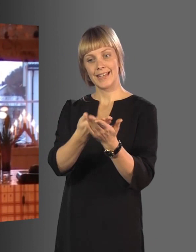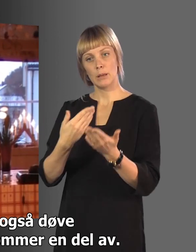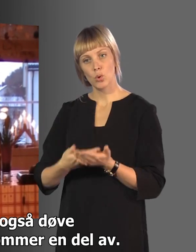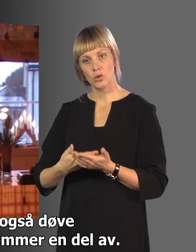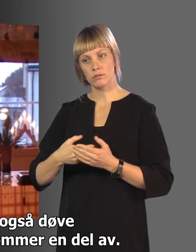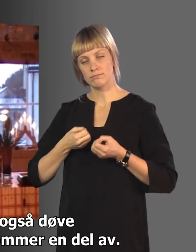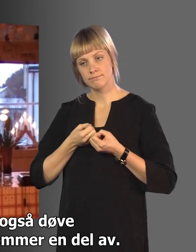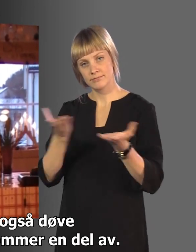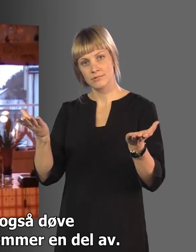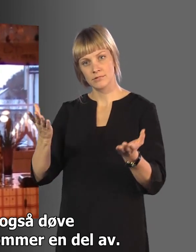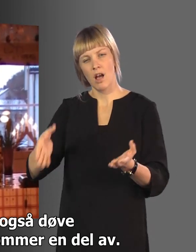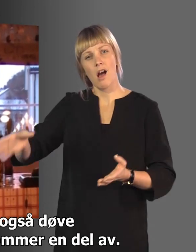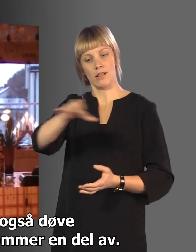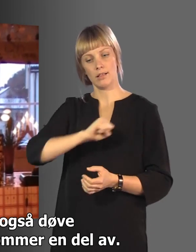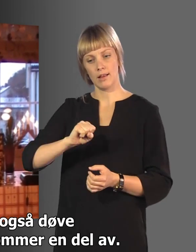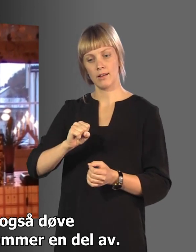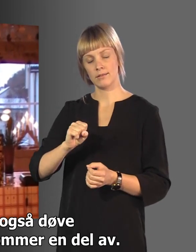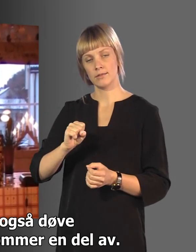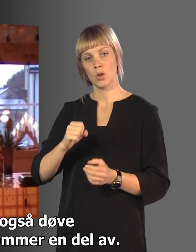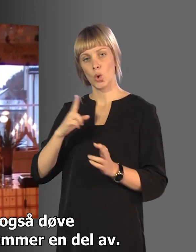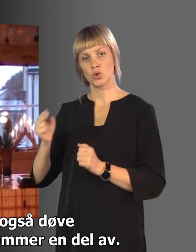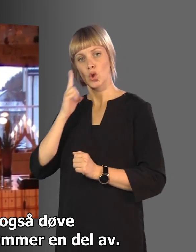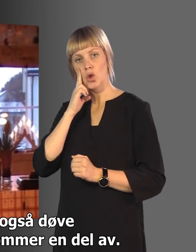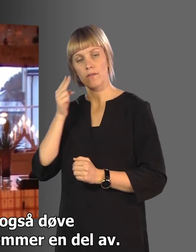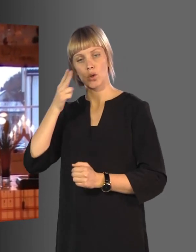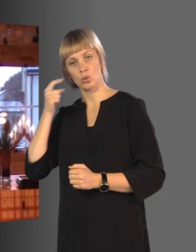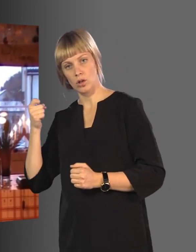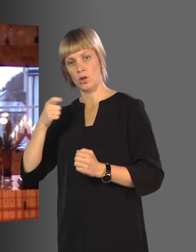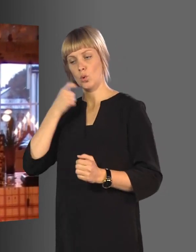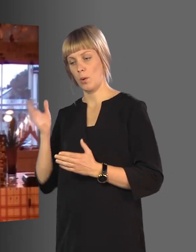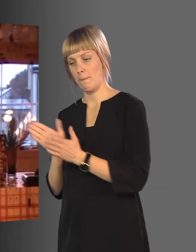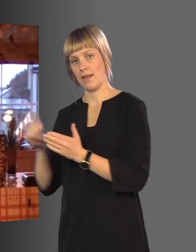befolkningen. Og der er jo også døve og tomførte ungdommer en del av.